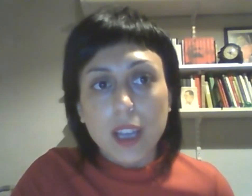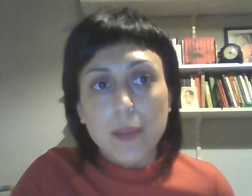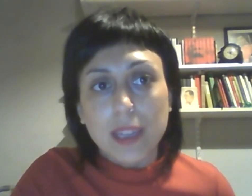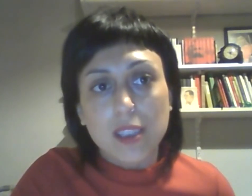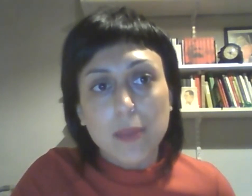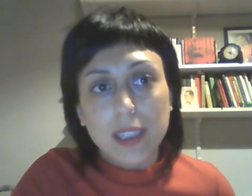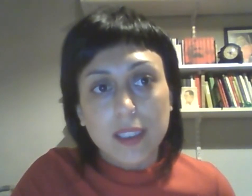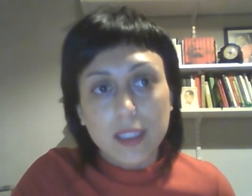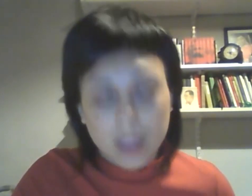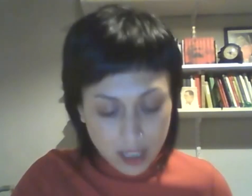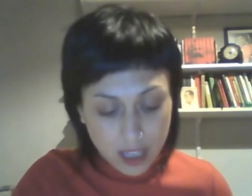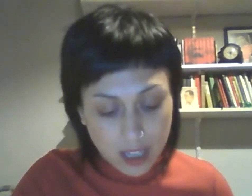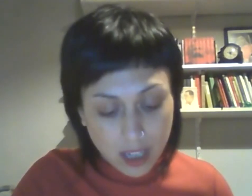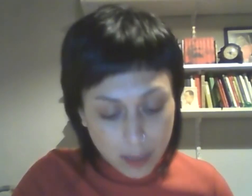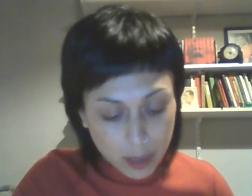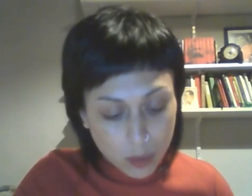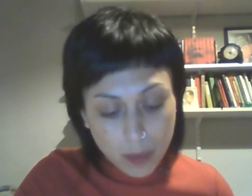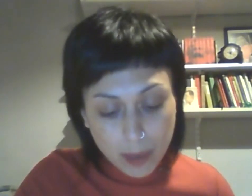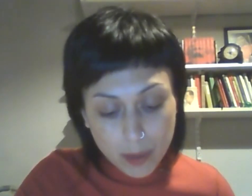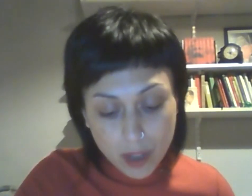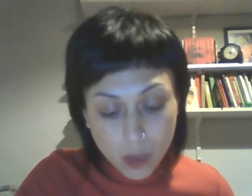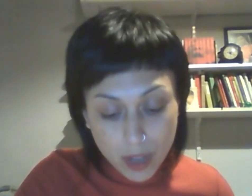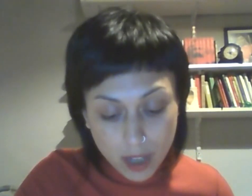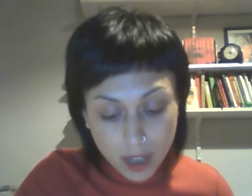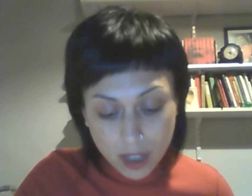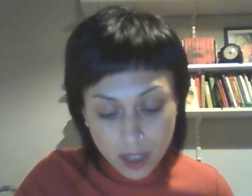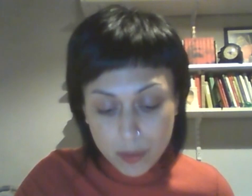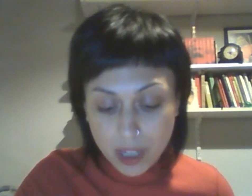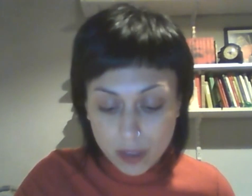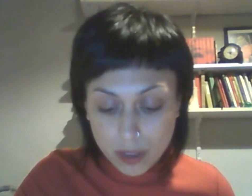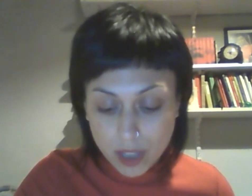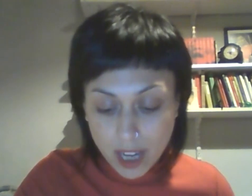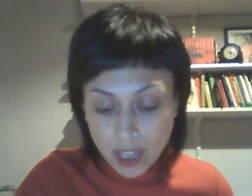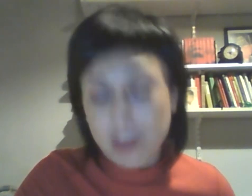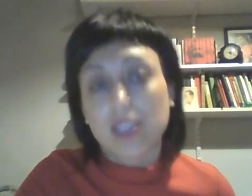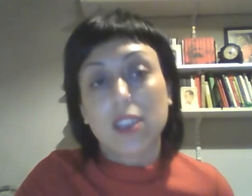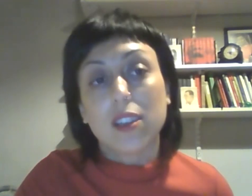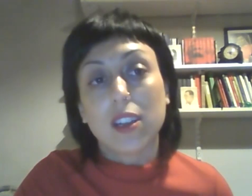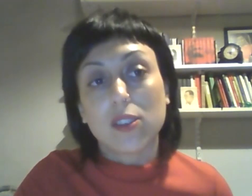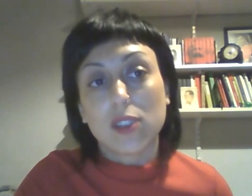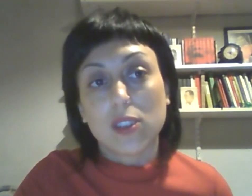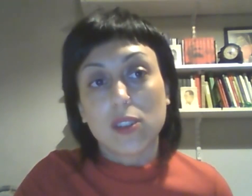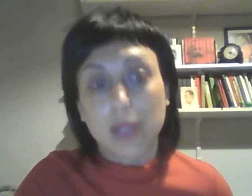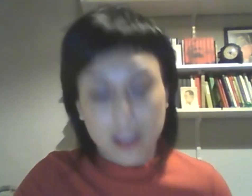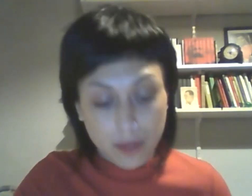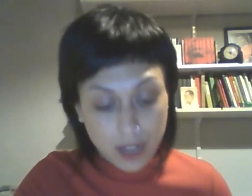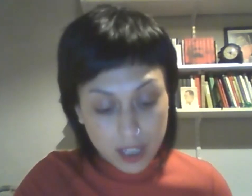participan del capítulo Pablo Lecuona que es comunicador social y presidente de la asociación civil Tiflonexos